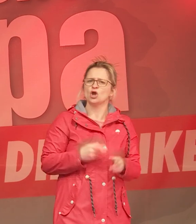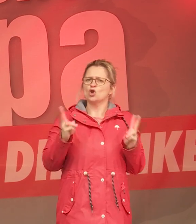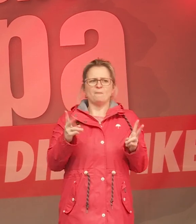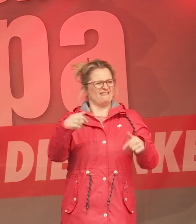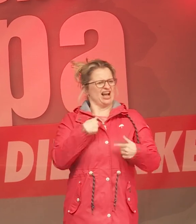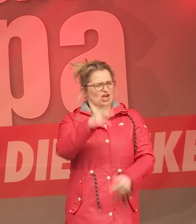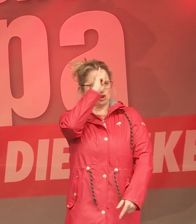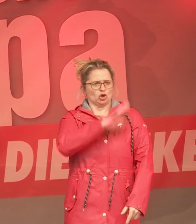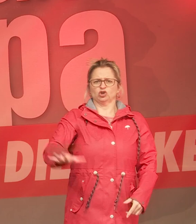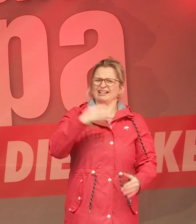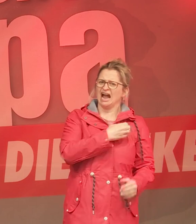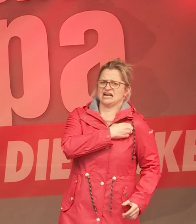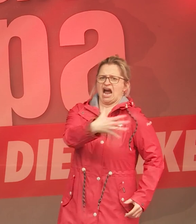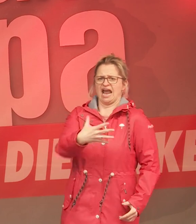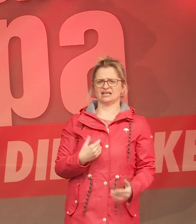Land sein.